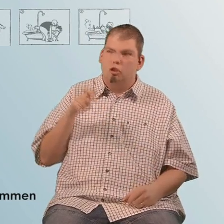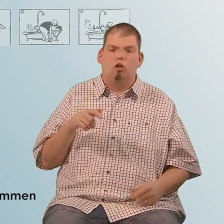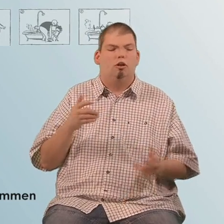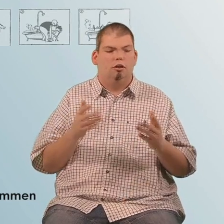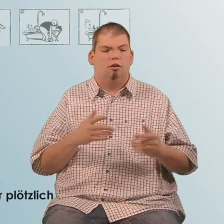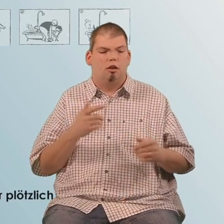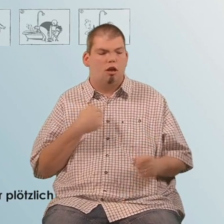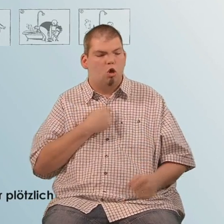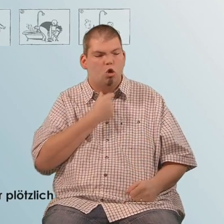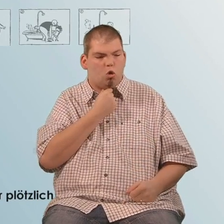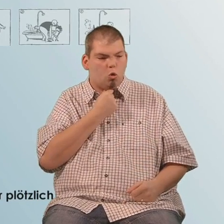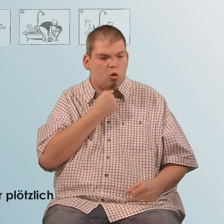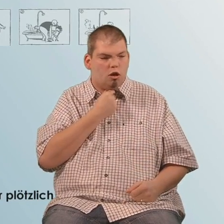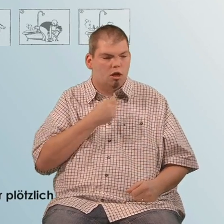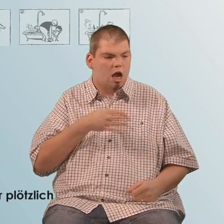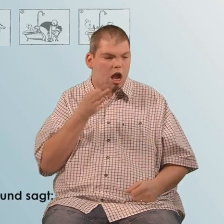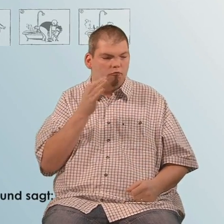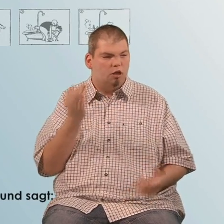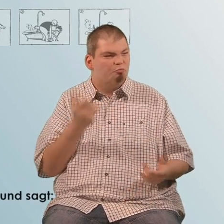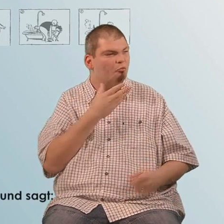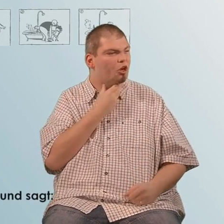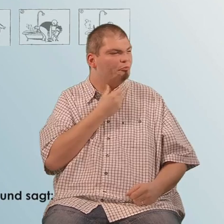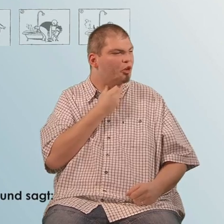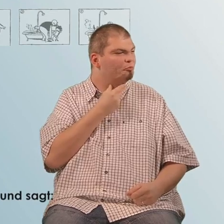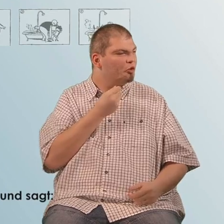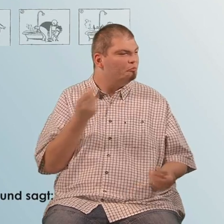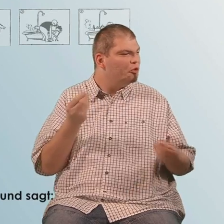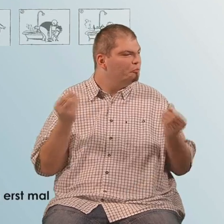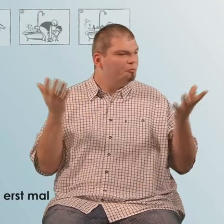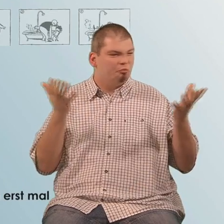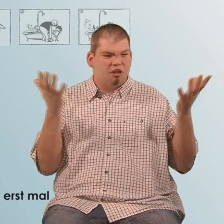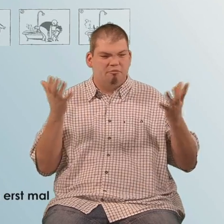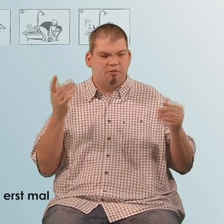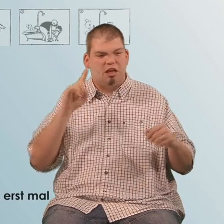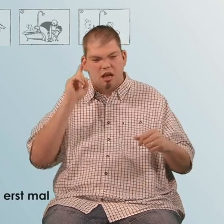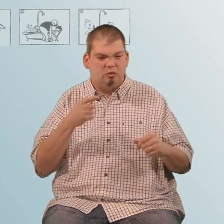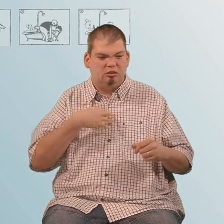Zu Hause angekommen, bekommt der Vater plötzlich Appetit auf Kaffee und sagt, jetzt brauche ich erstmal einen Kaffee.